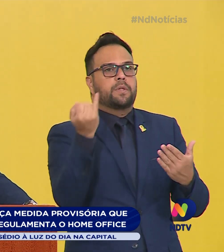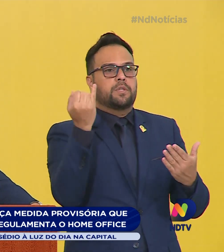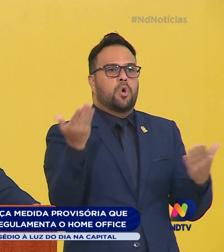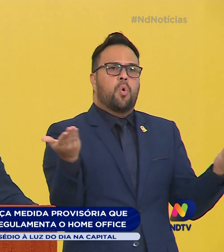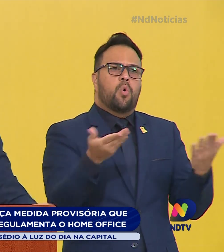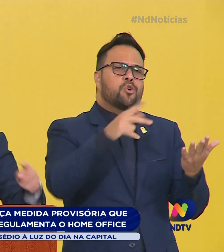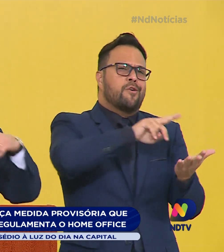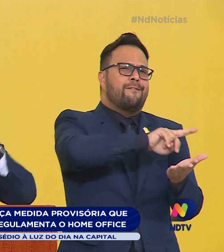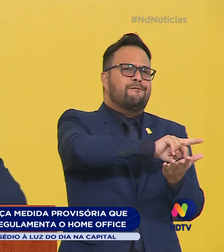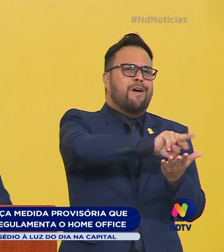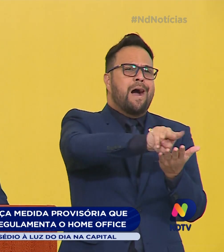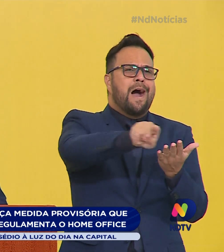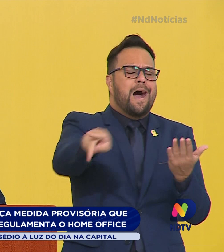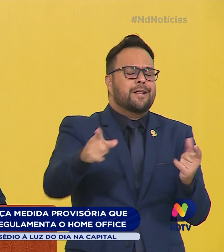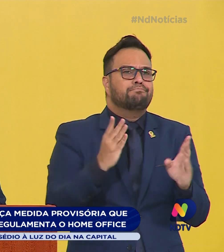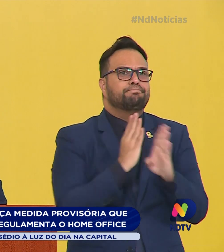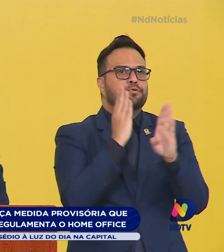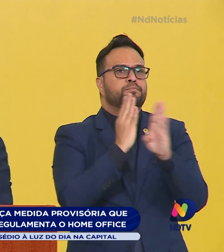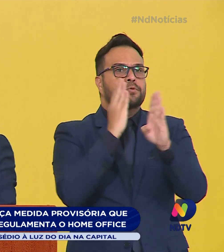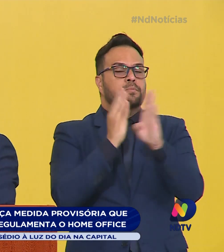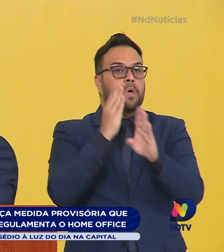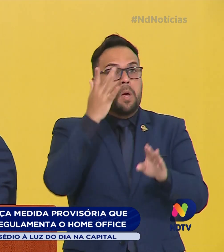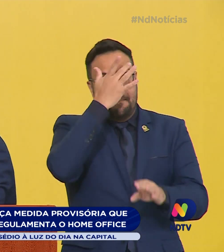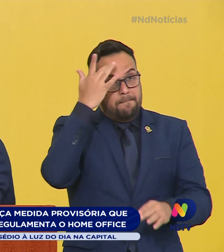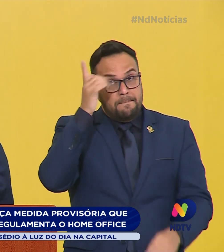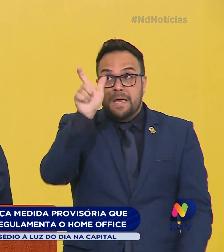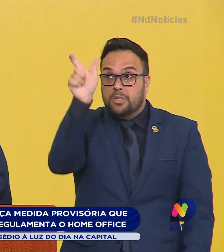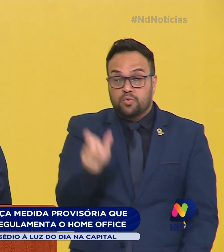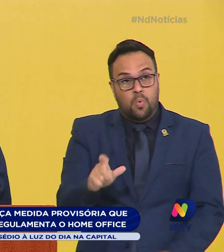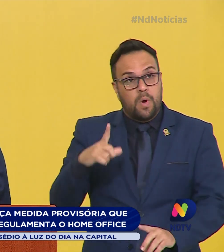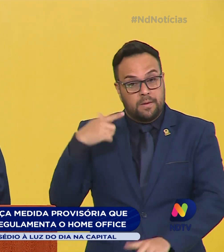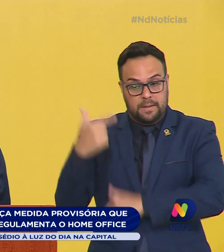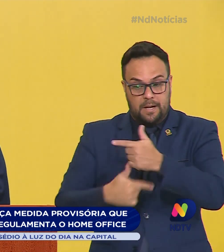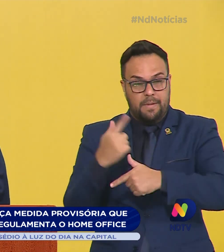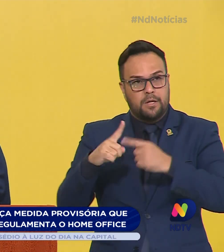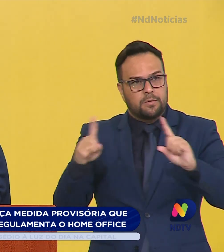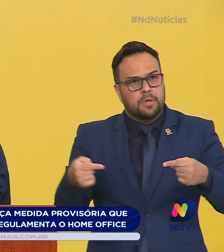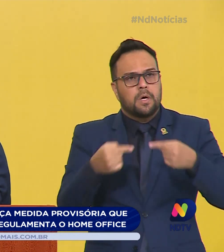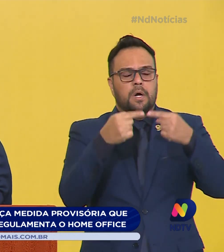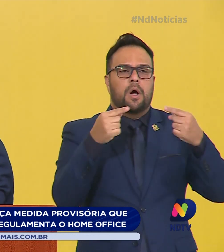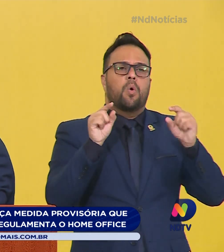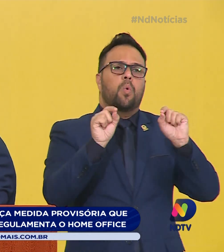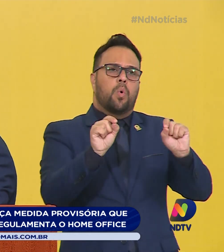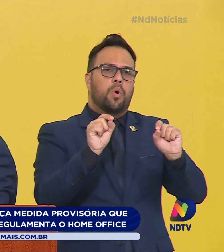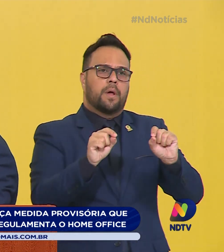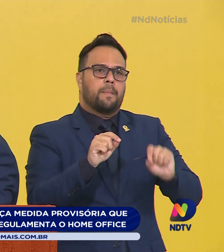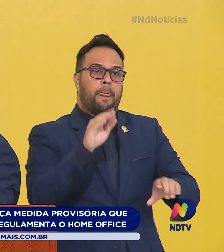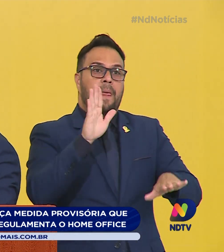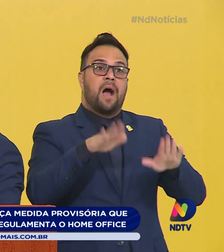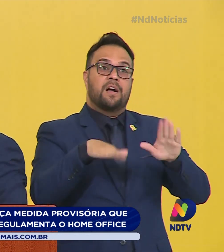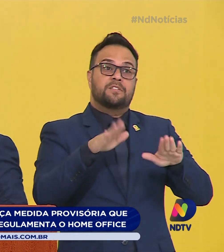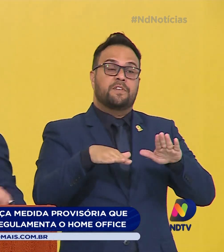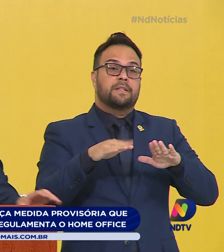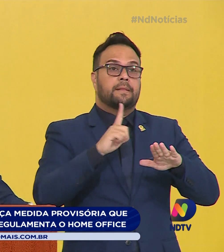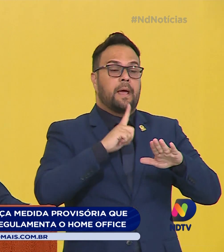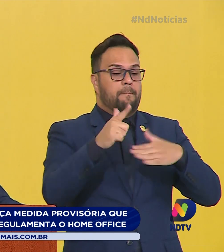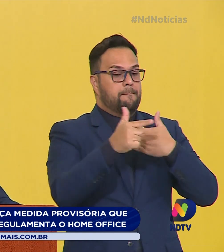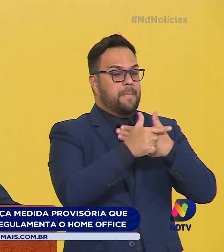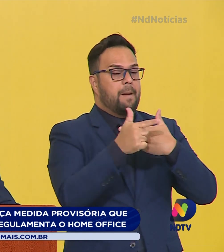várias áreas de atividade se descobriu que o trabalhador responde, às vezes, com até maior